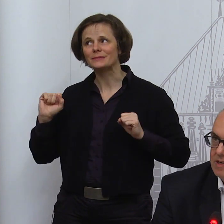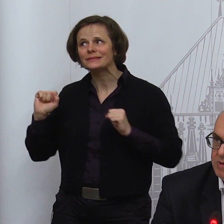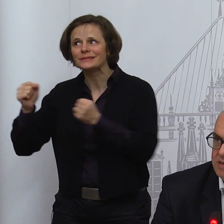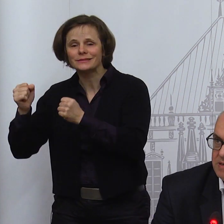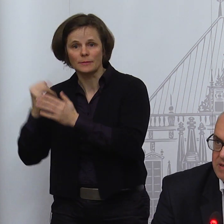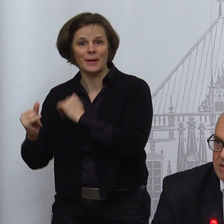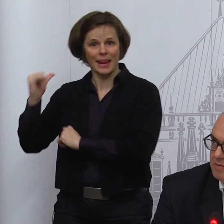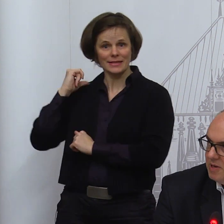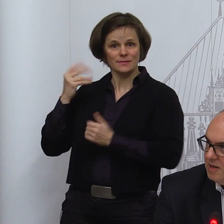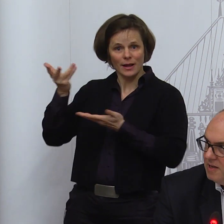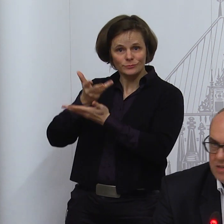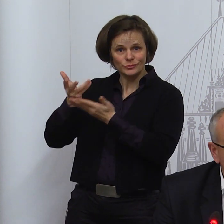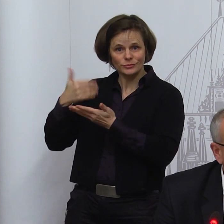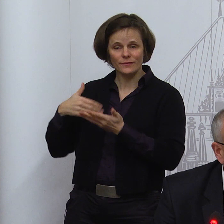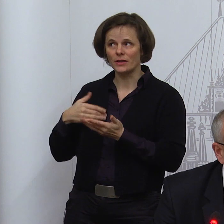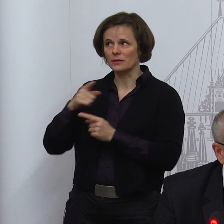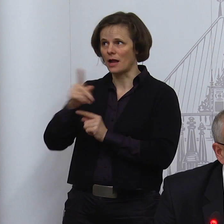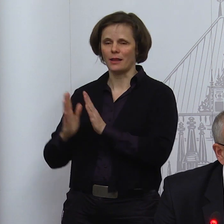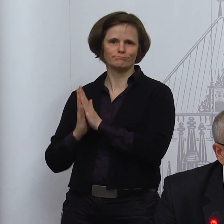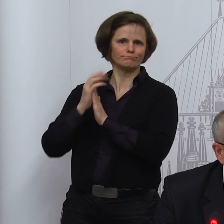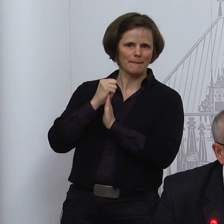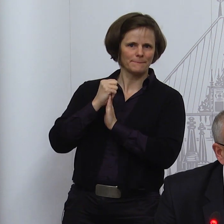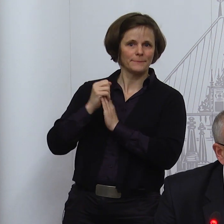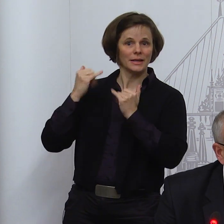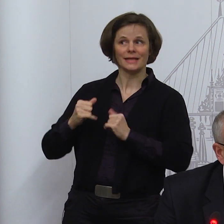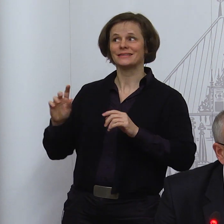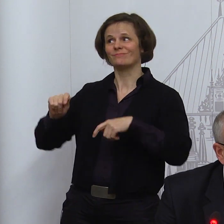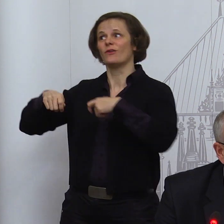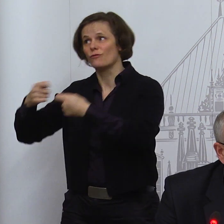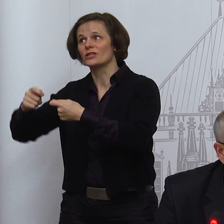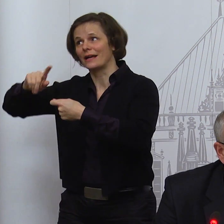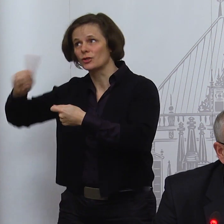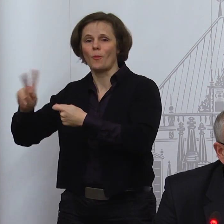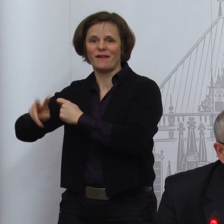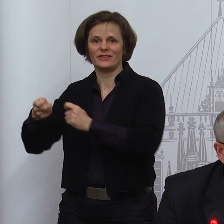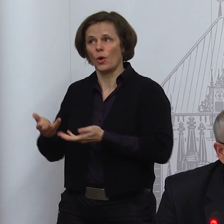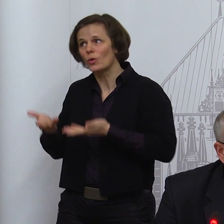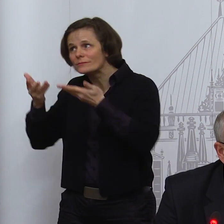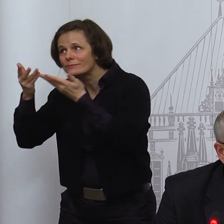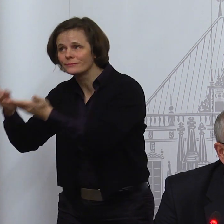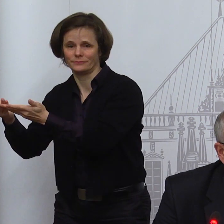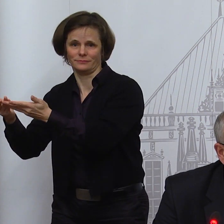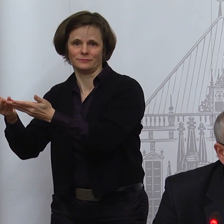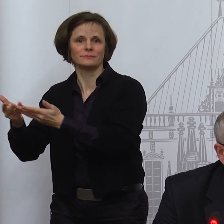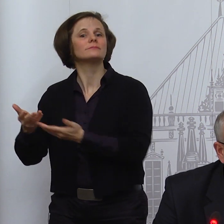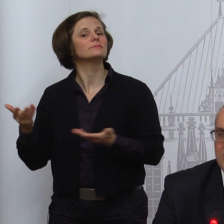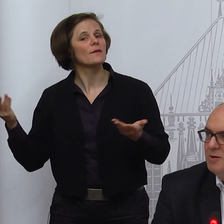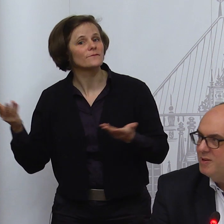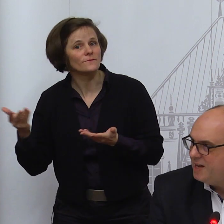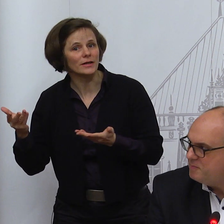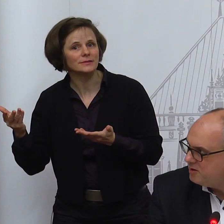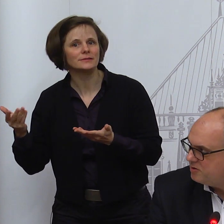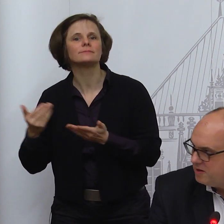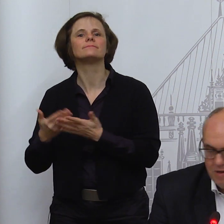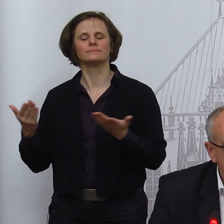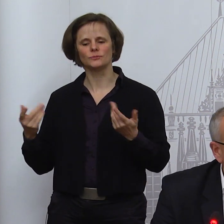gescheitert bin, bei der letzten Konferenz, nämlich tatsächlich das, was der Bundesgesundheitsminister als seine